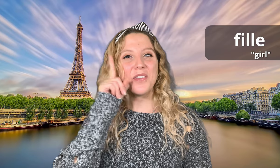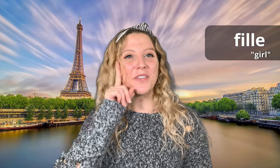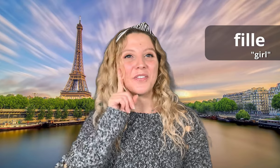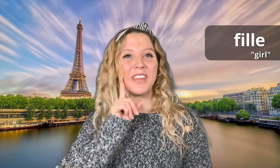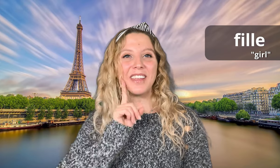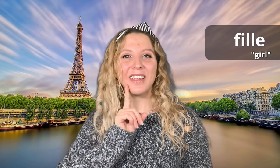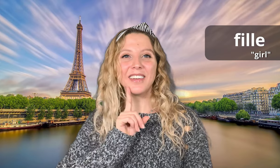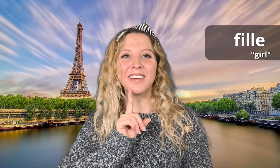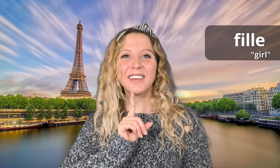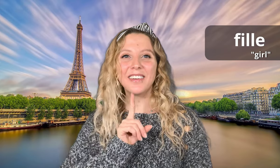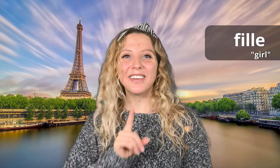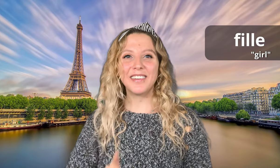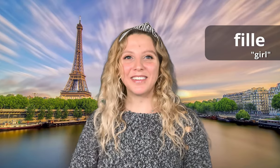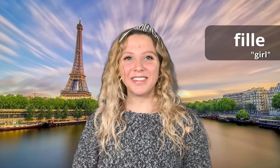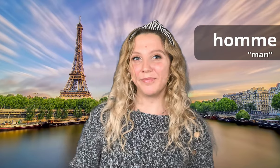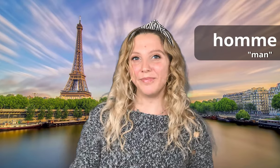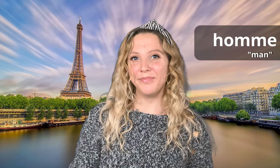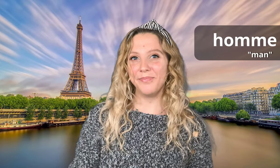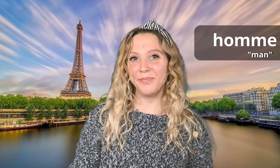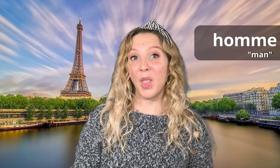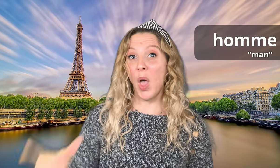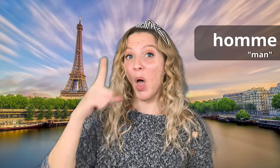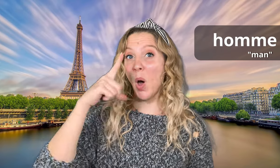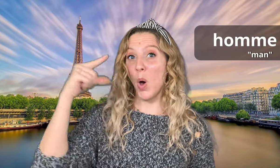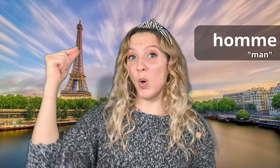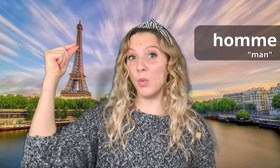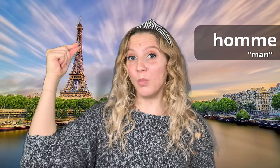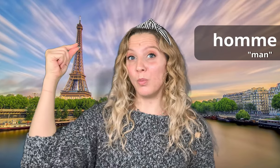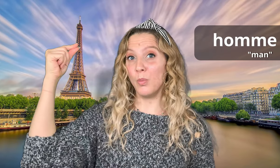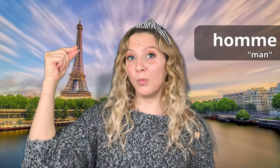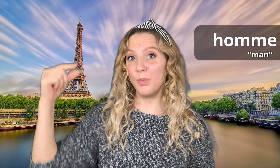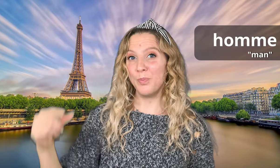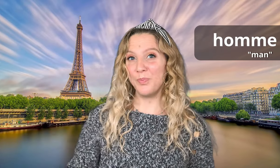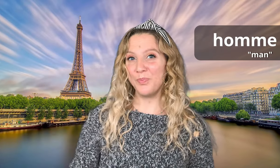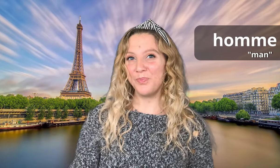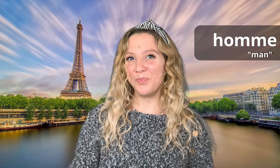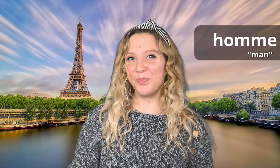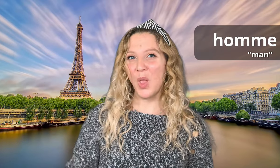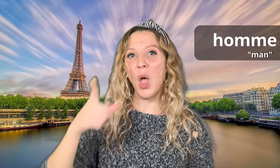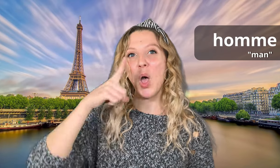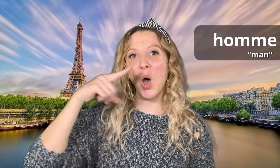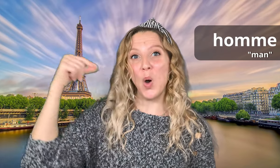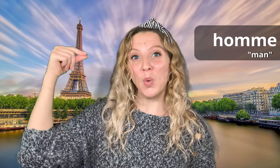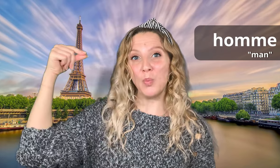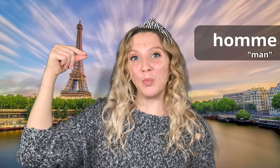Fille Un Un Un